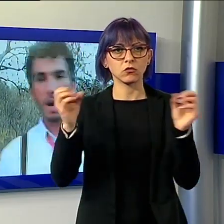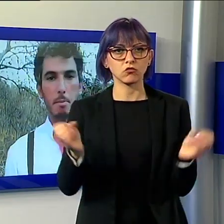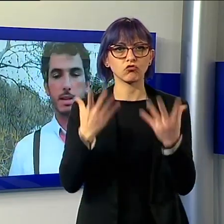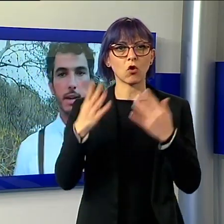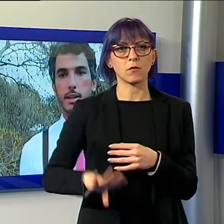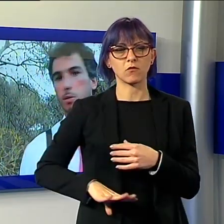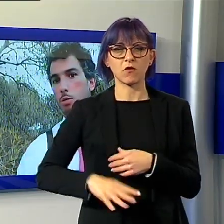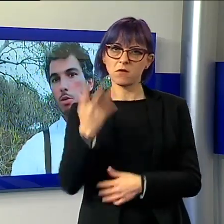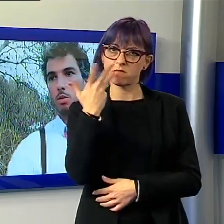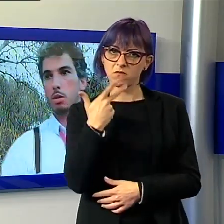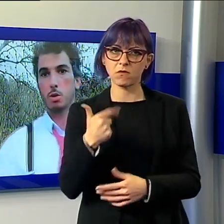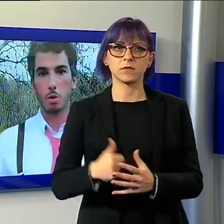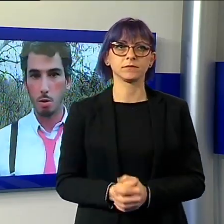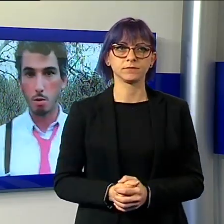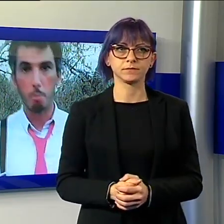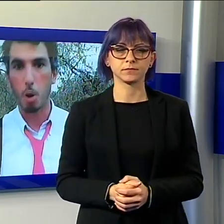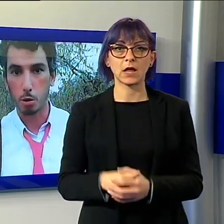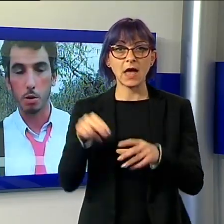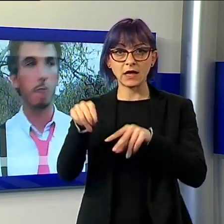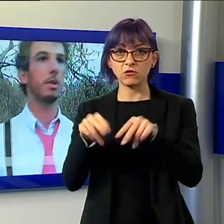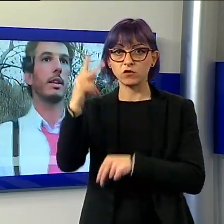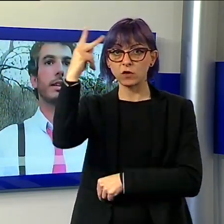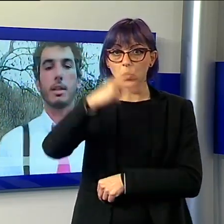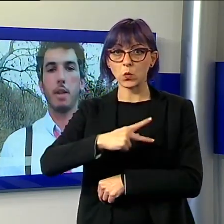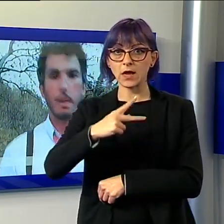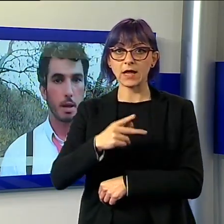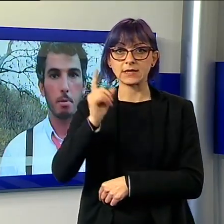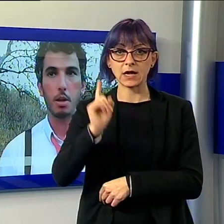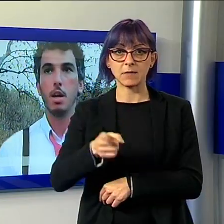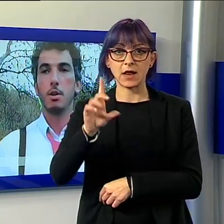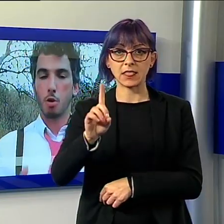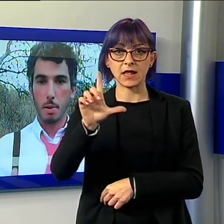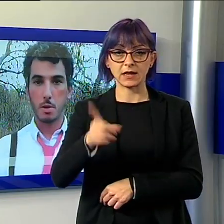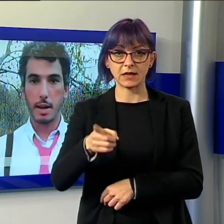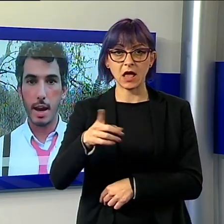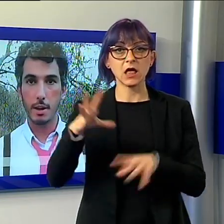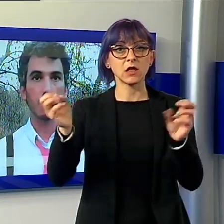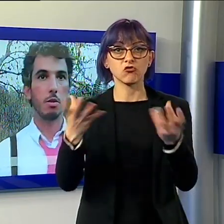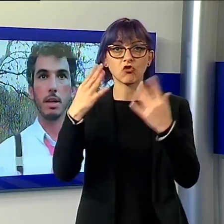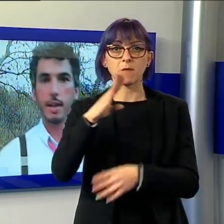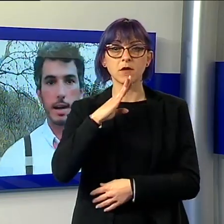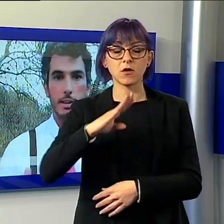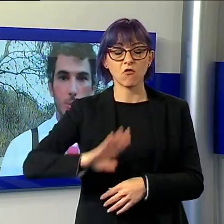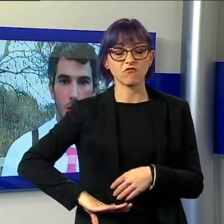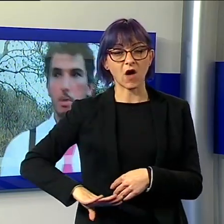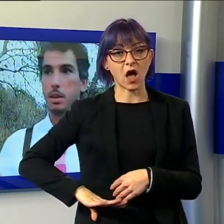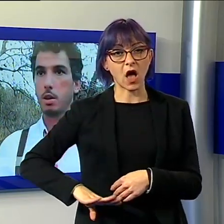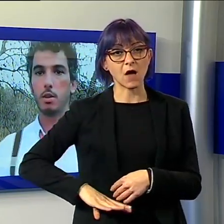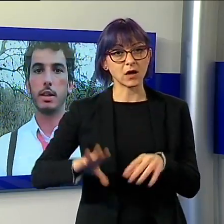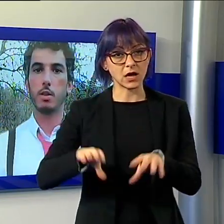Il regista lucchese Gabriele Del Grande, detenuto in Turchia, inizia lo sciopero della fame e invita alla mobilitazione per il suo